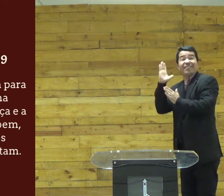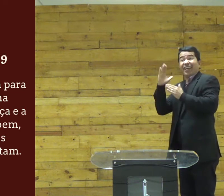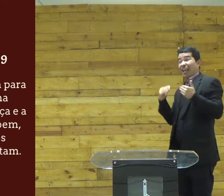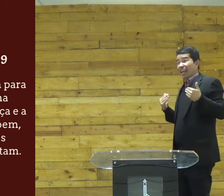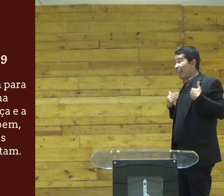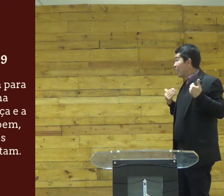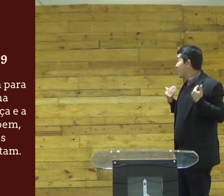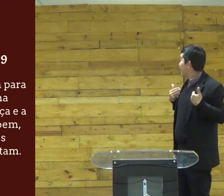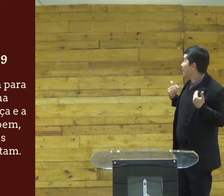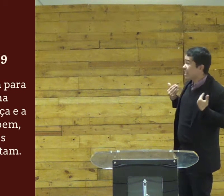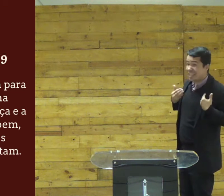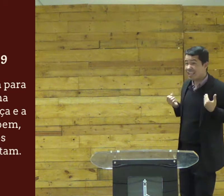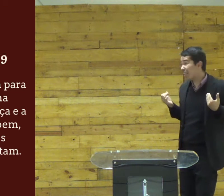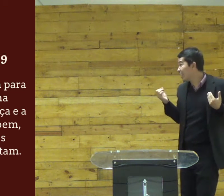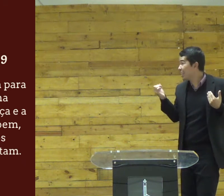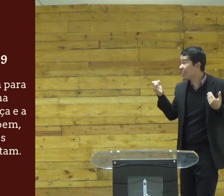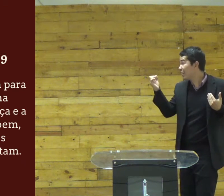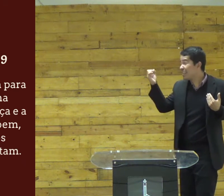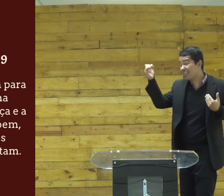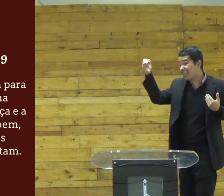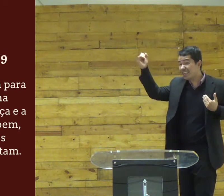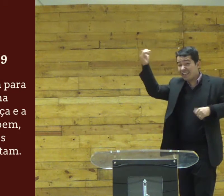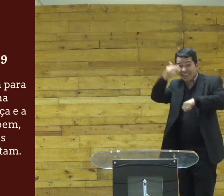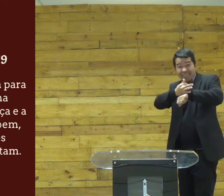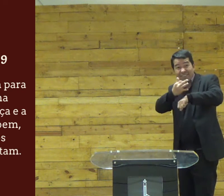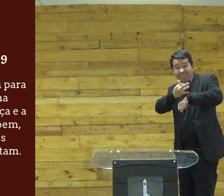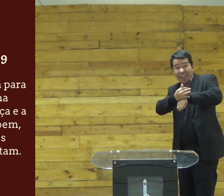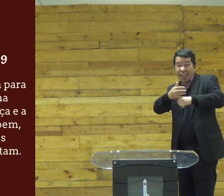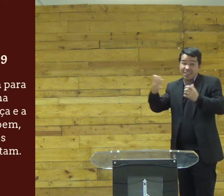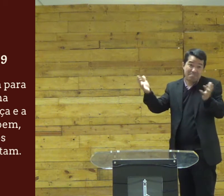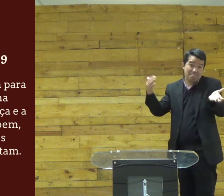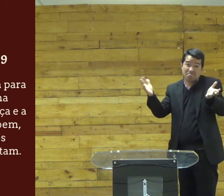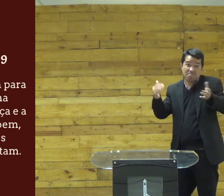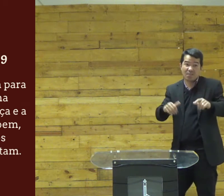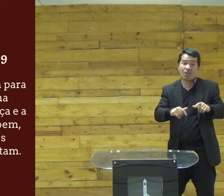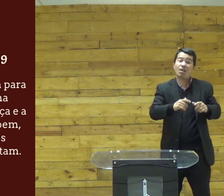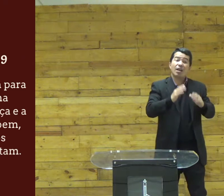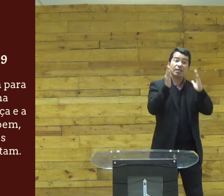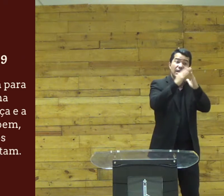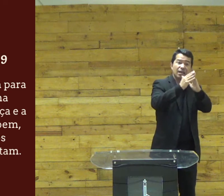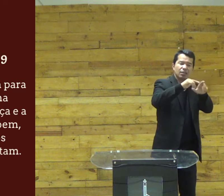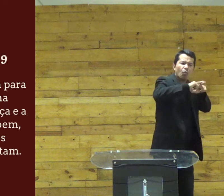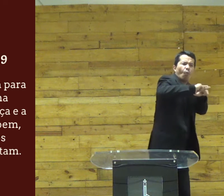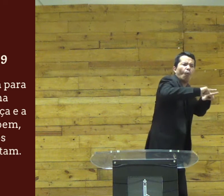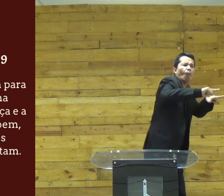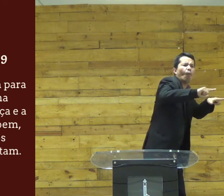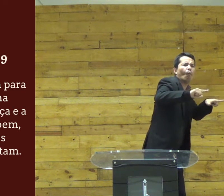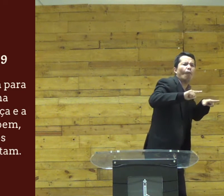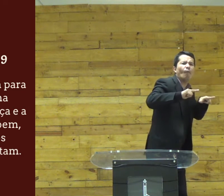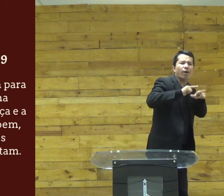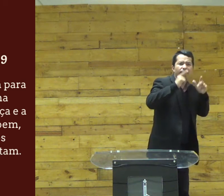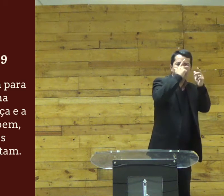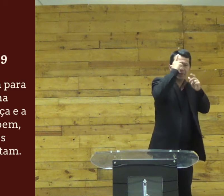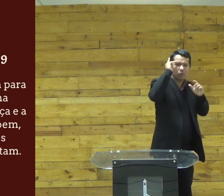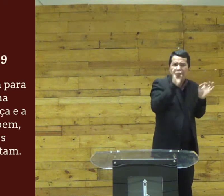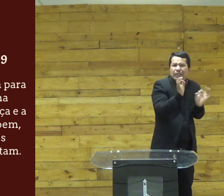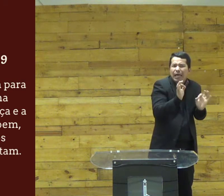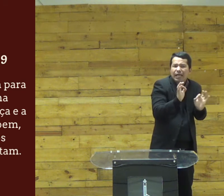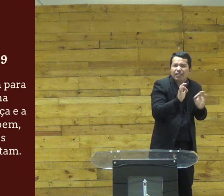né normal que todos nós fazemos foi viajar foi passear está de férias fez alguma coisa e sua casa não tinha ninguém ali